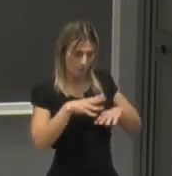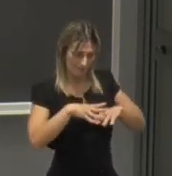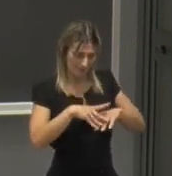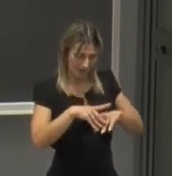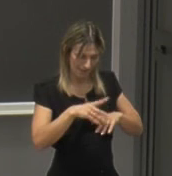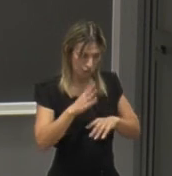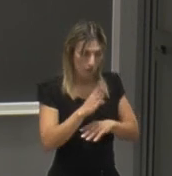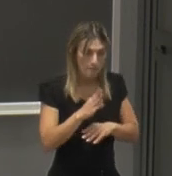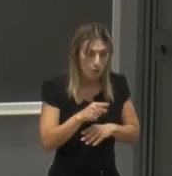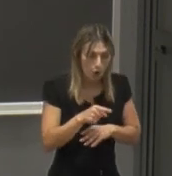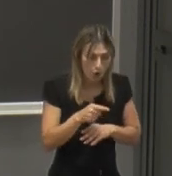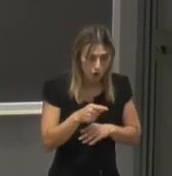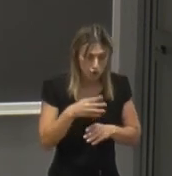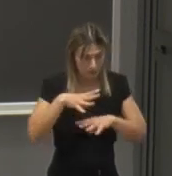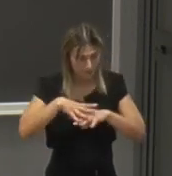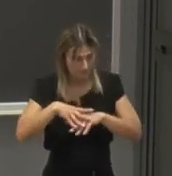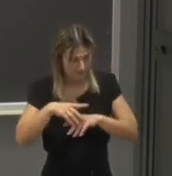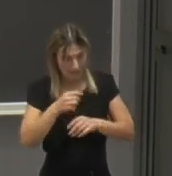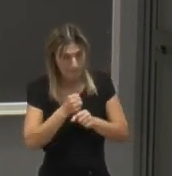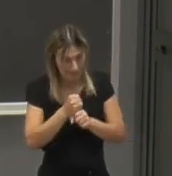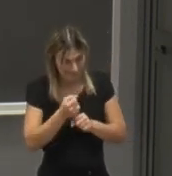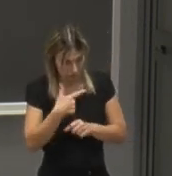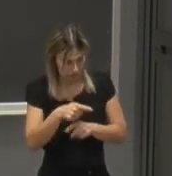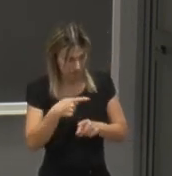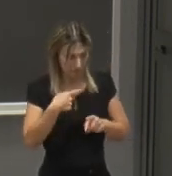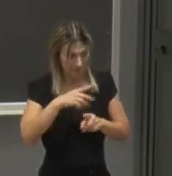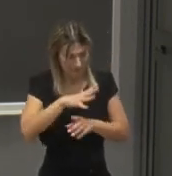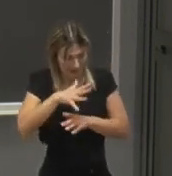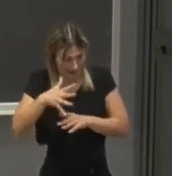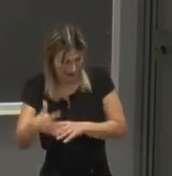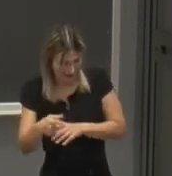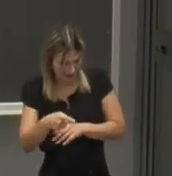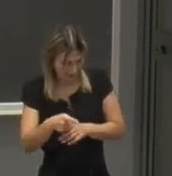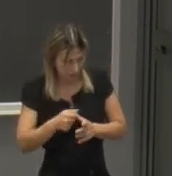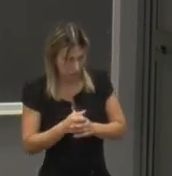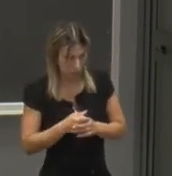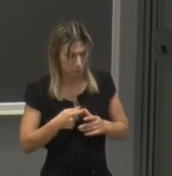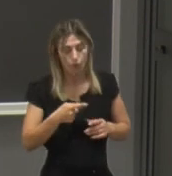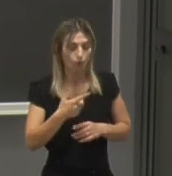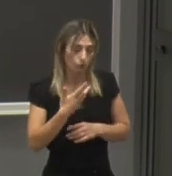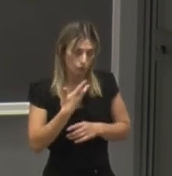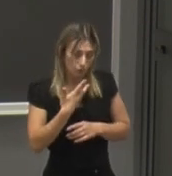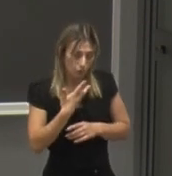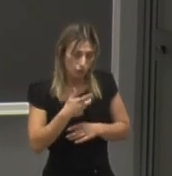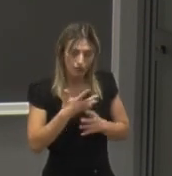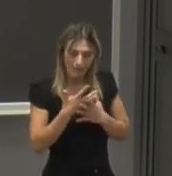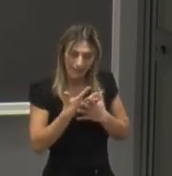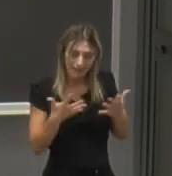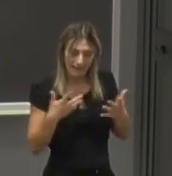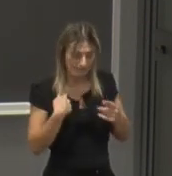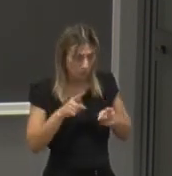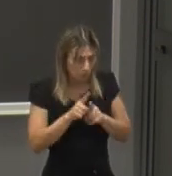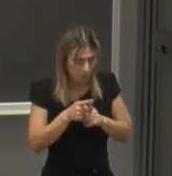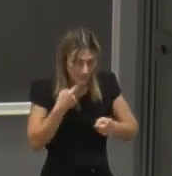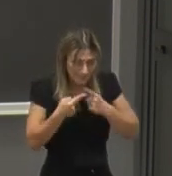biologia e medicina l'altro rispetto alla modellistica matematica dove abbiamo una grandissima